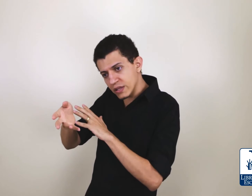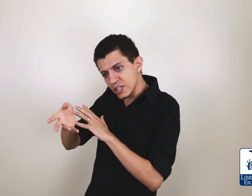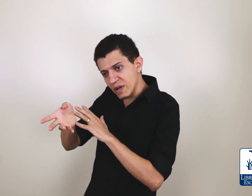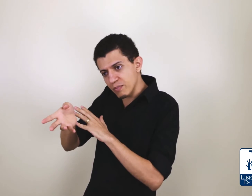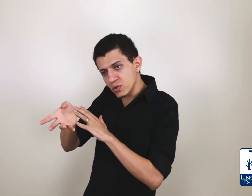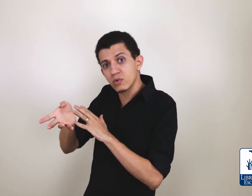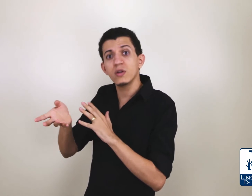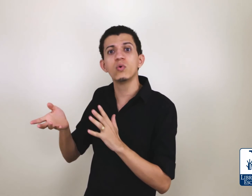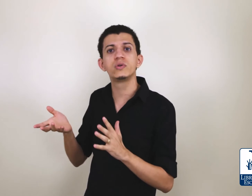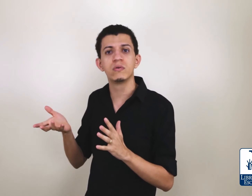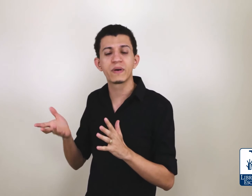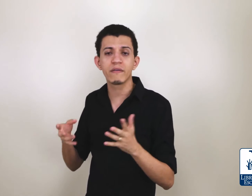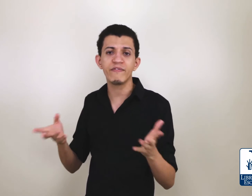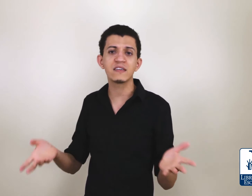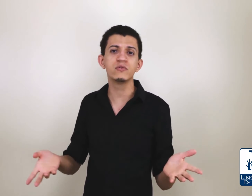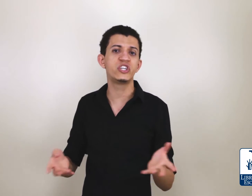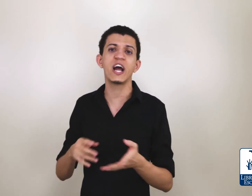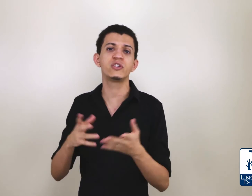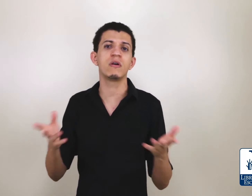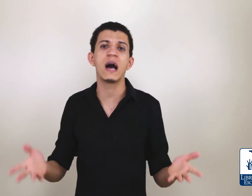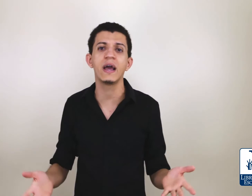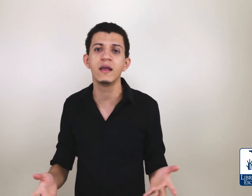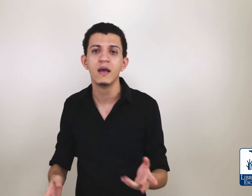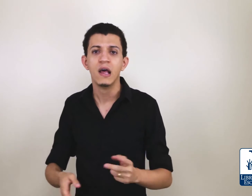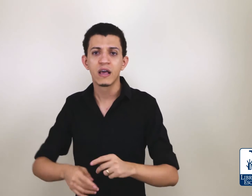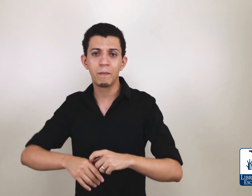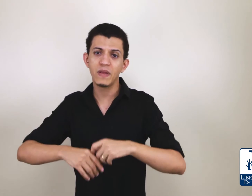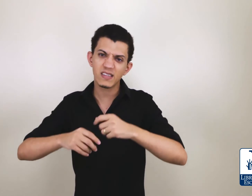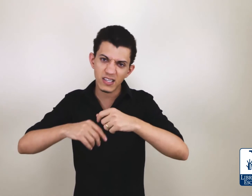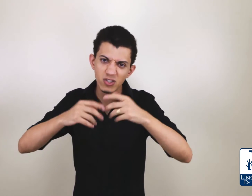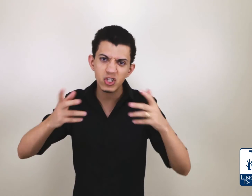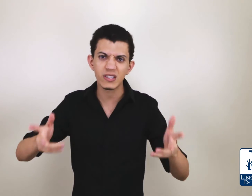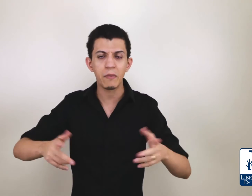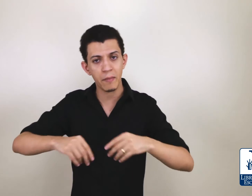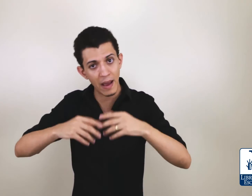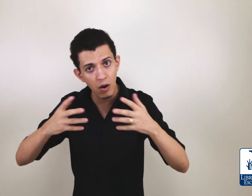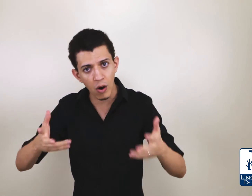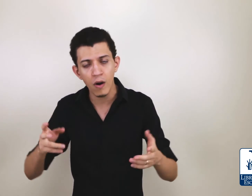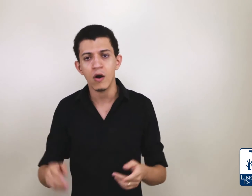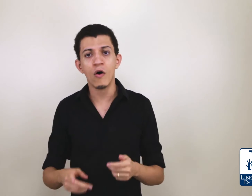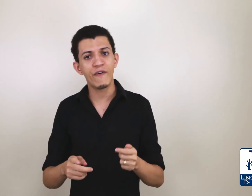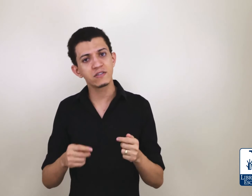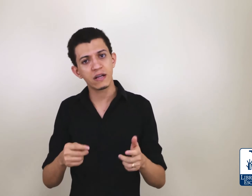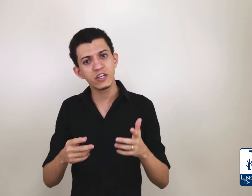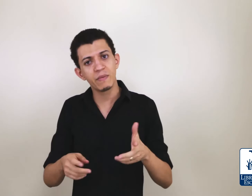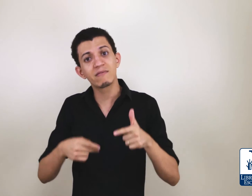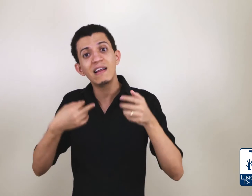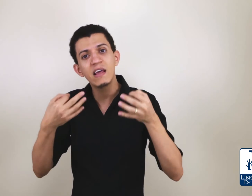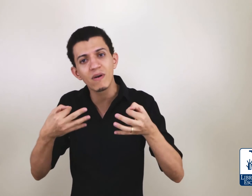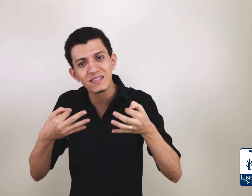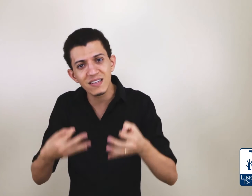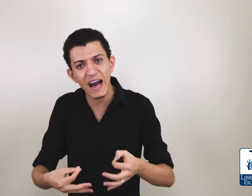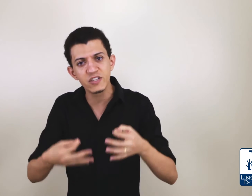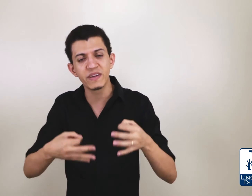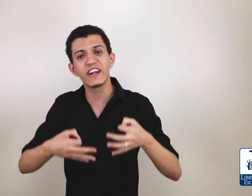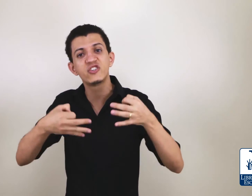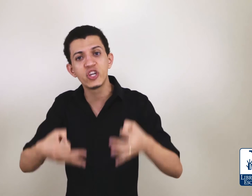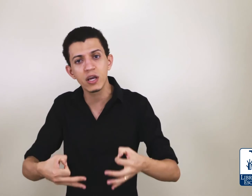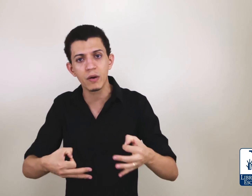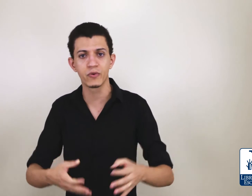atendimento para o surdo inútil. Por que faz um chat online, que nem que seja digitado melhor, ou faz um atendimento em língua de sinais, de maneira digna para